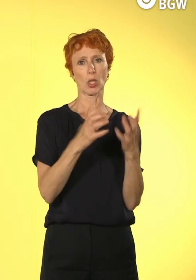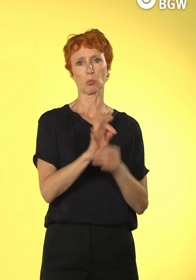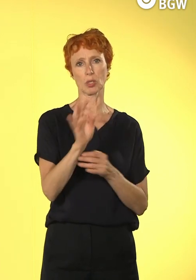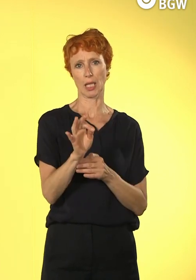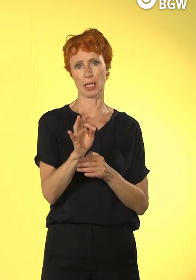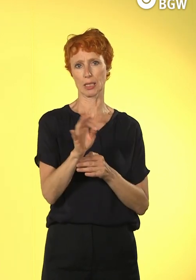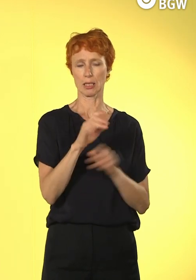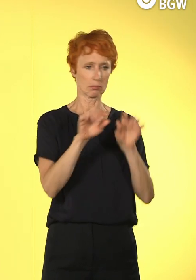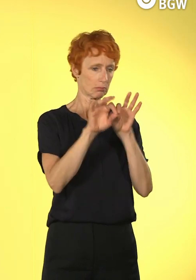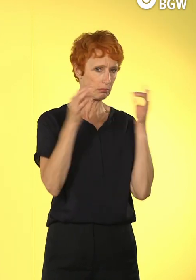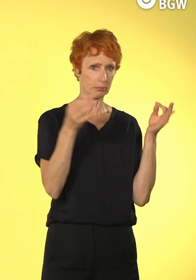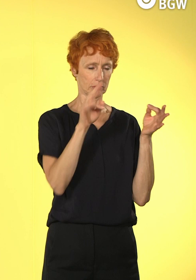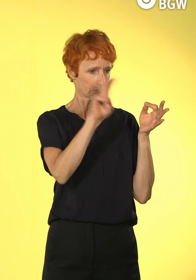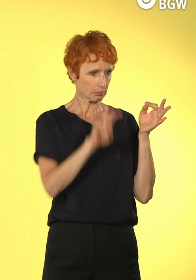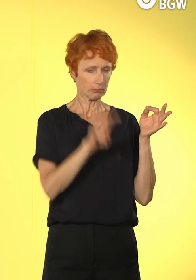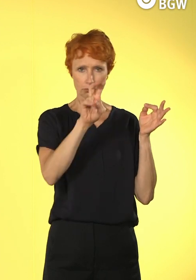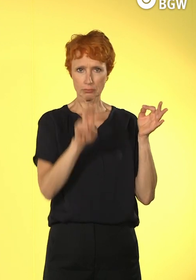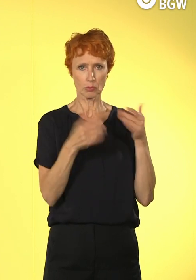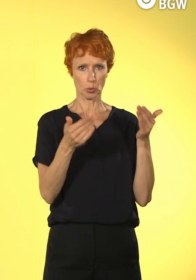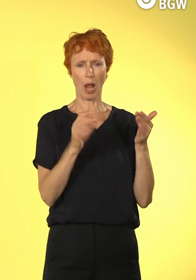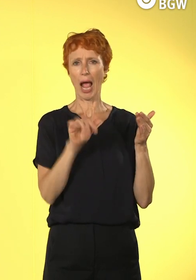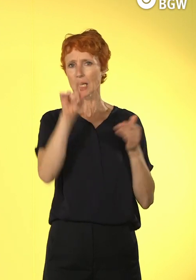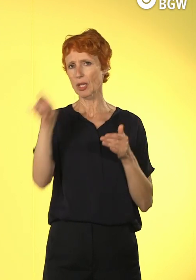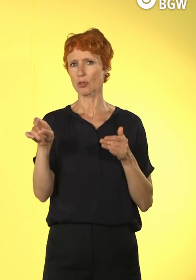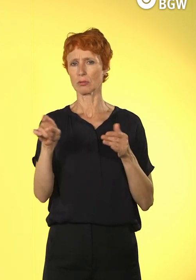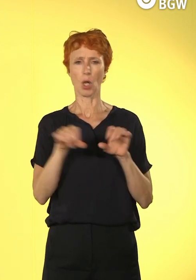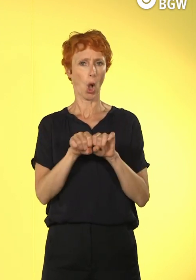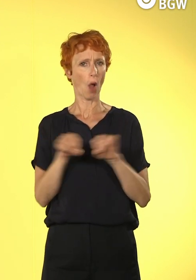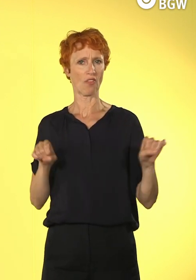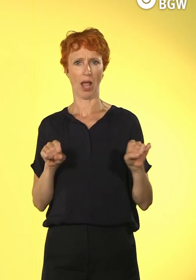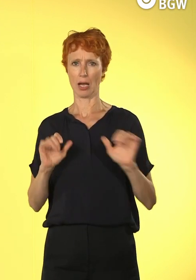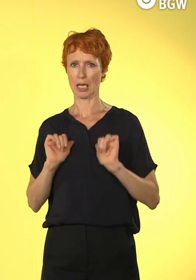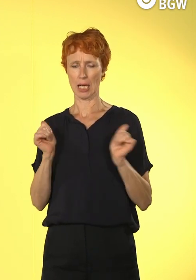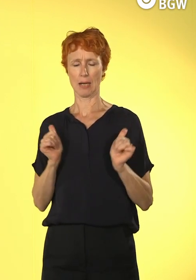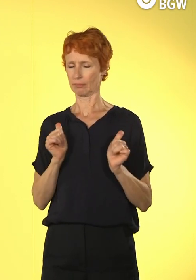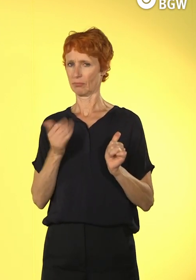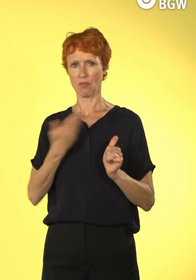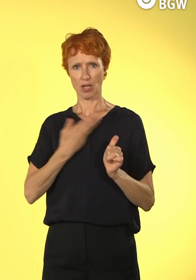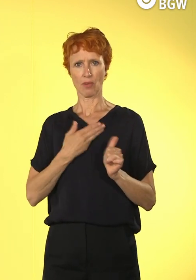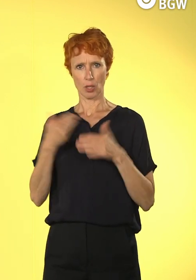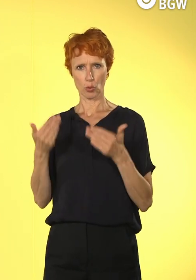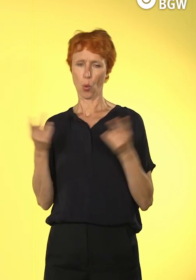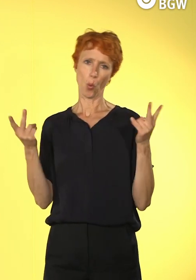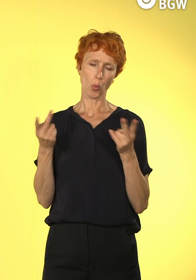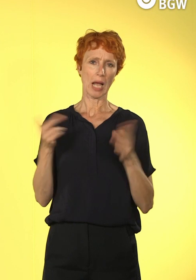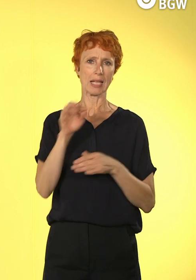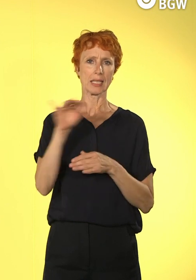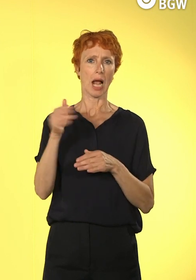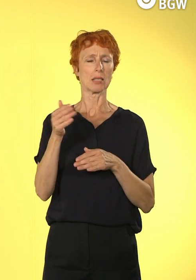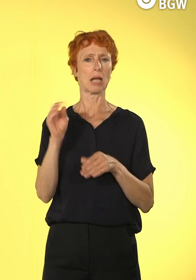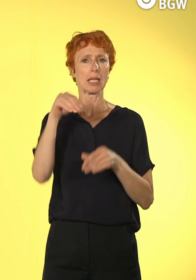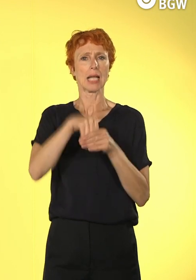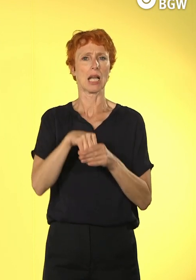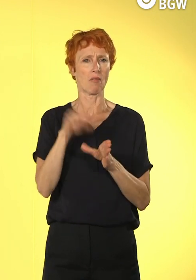Offliner auch immer noch, manche, die das bewusst tun, manche, denen es einfach an digitalen Skills fehlt oder an digitaler Teilhabe fehlt.